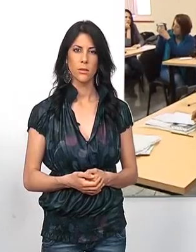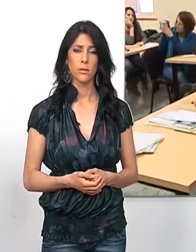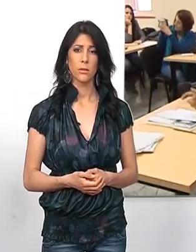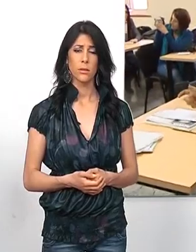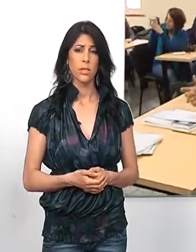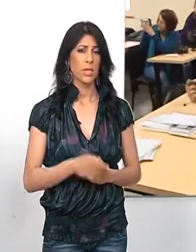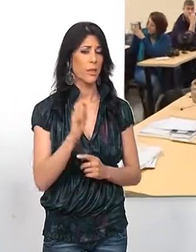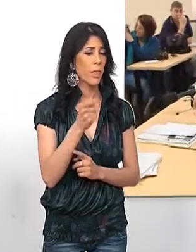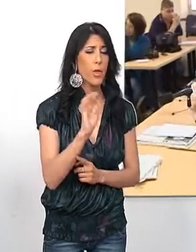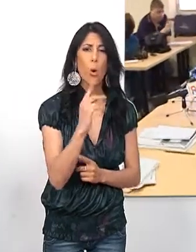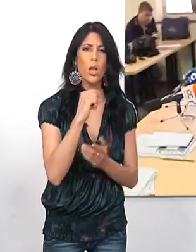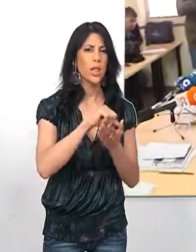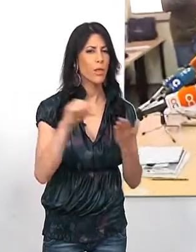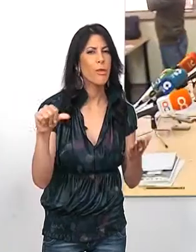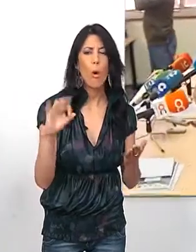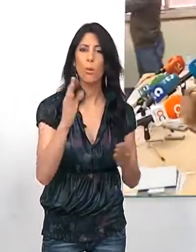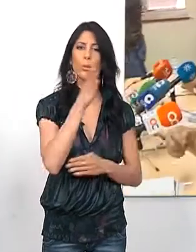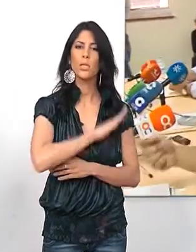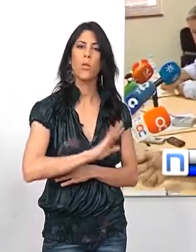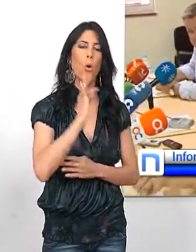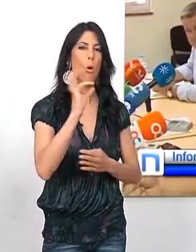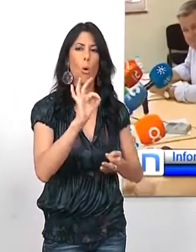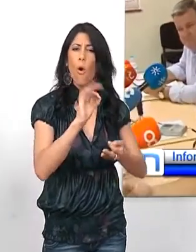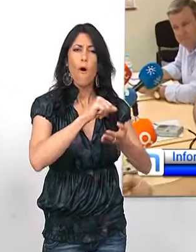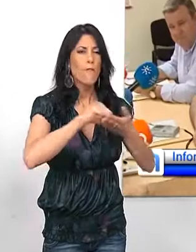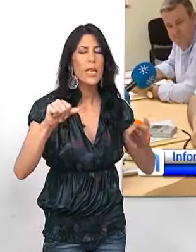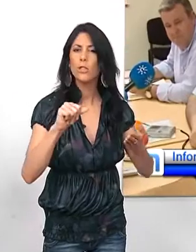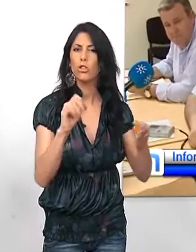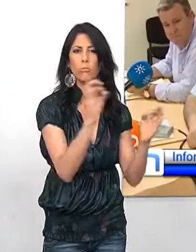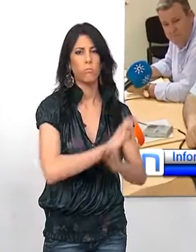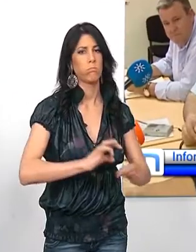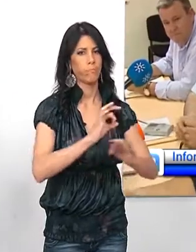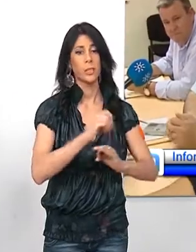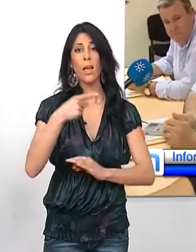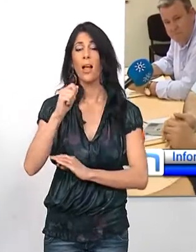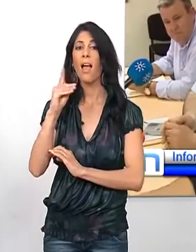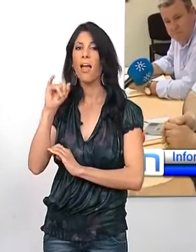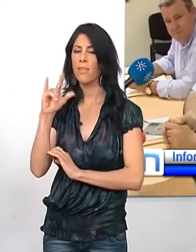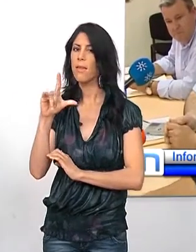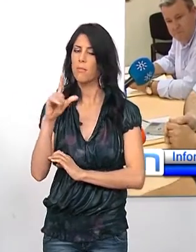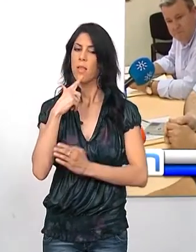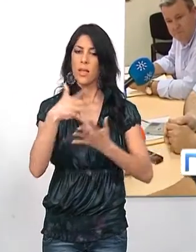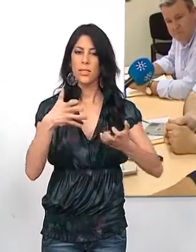Ni indemnización, ni liquidación, ni saldo, ni finiquito. Gadir Solar ha comunicado por escrito a los 196